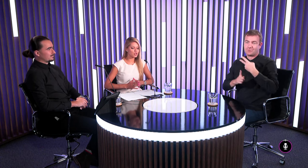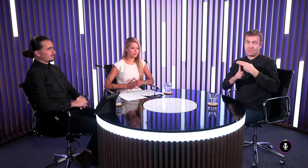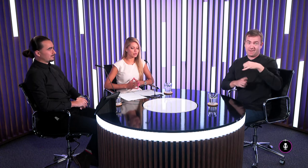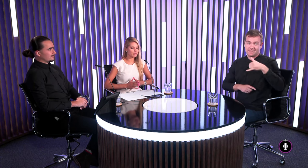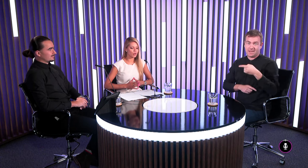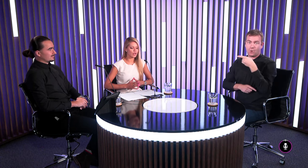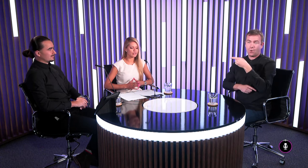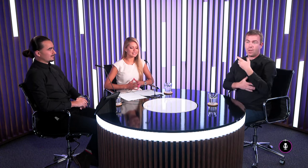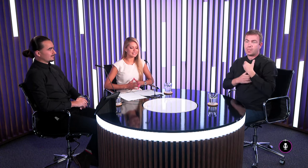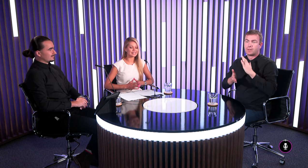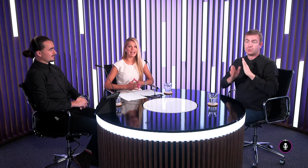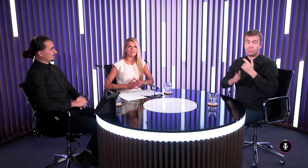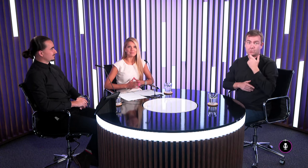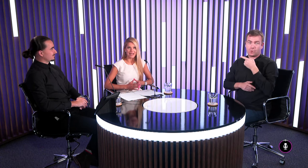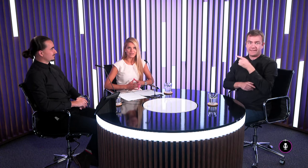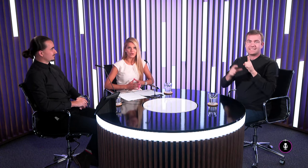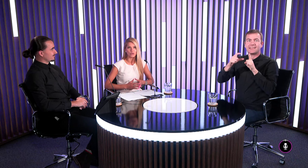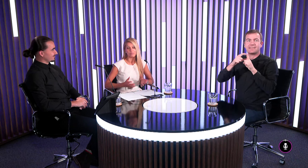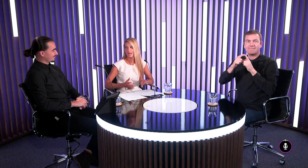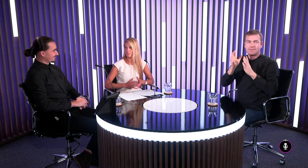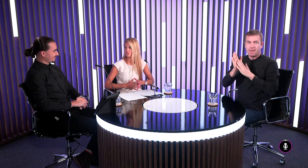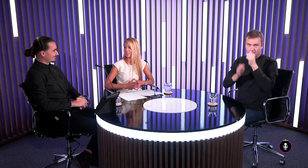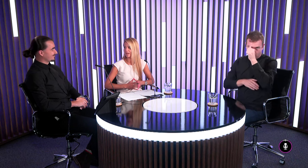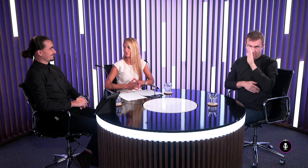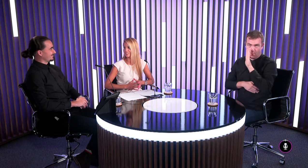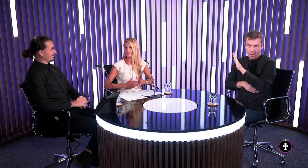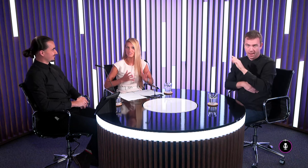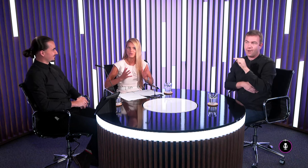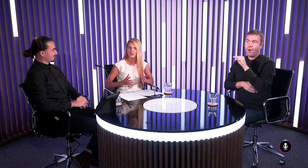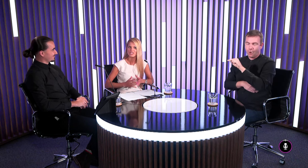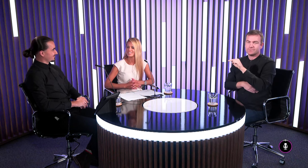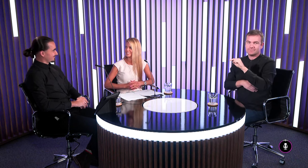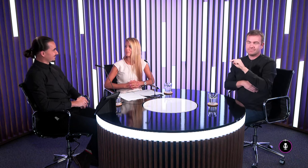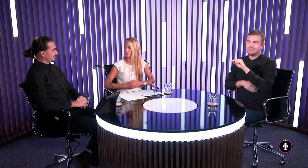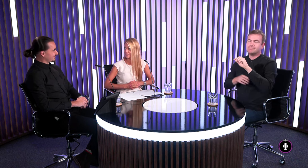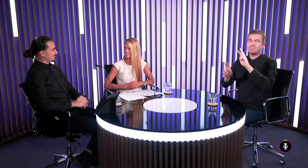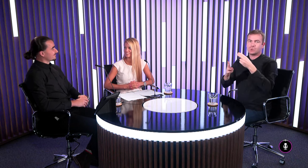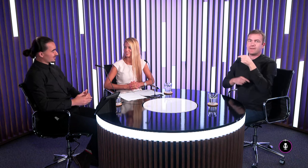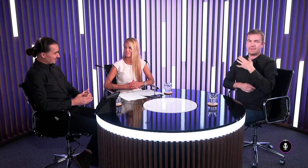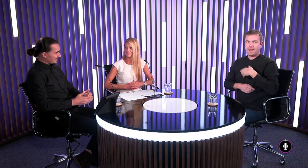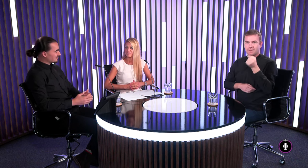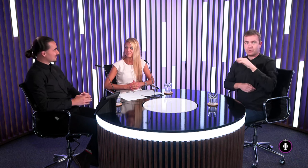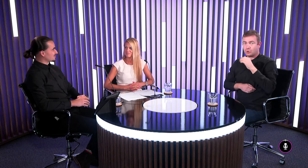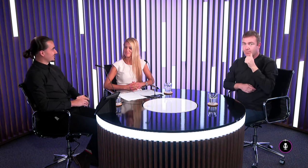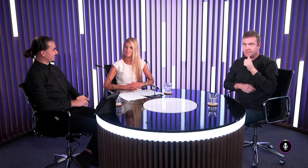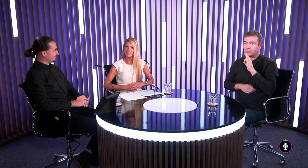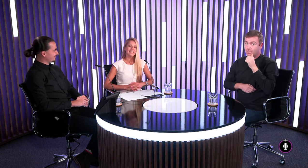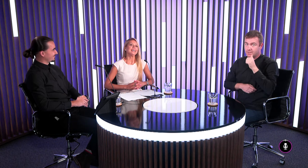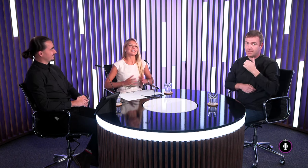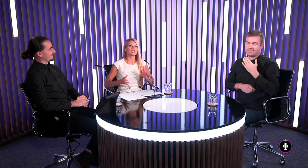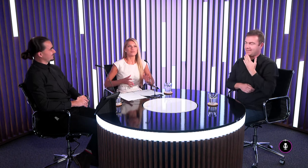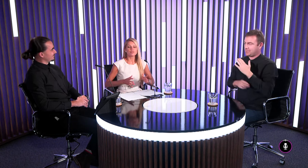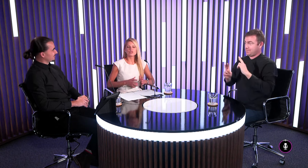ním tlmočník posunkového jazyka Dávid Marko ktorý prijal pozvanie a bude teda v tejto druhej časti s nami Dobrý deň Dobrý deň za pozvanie